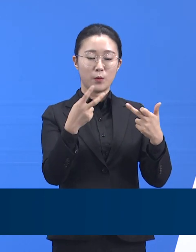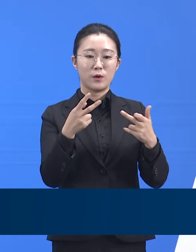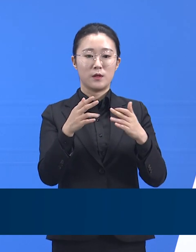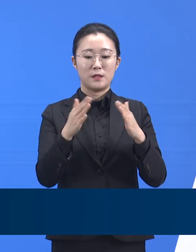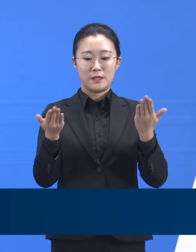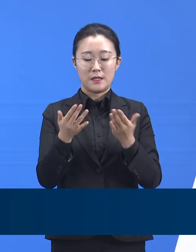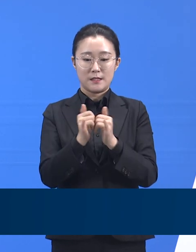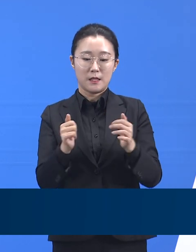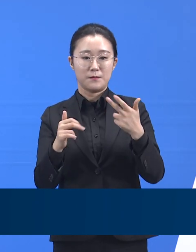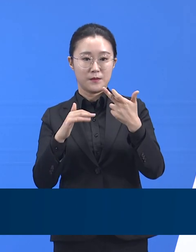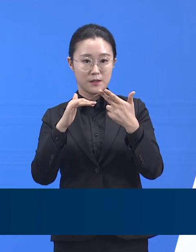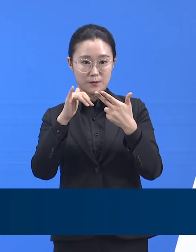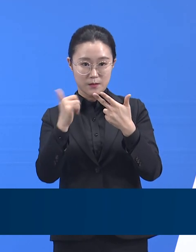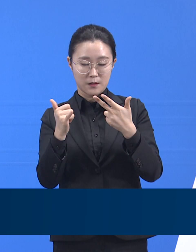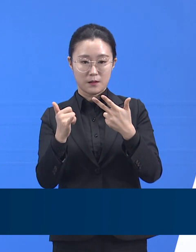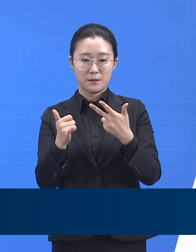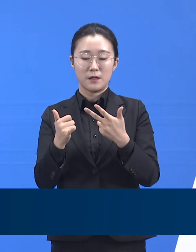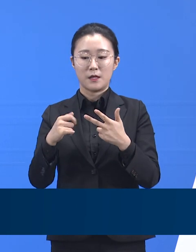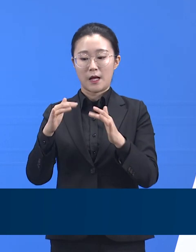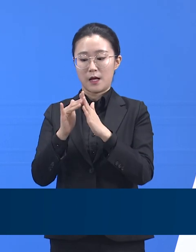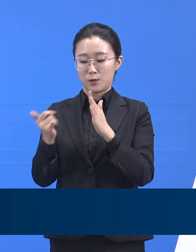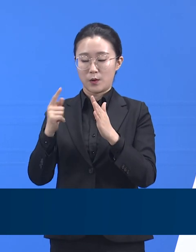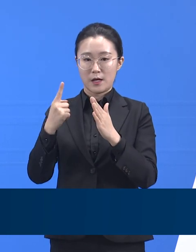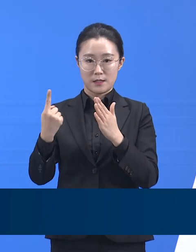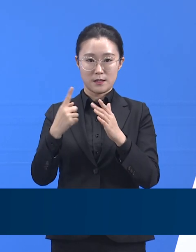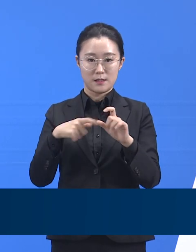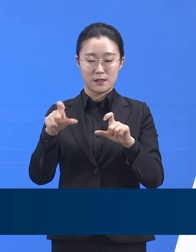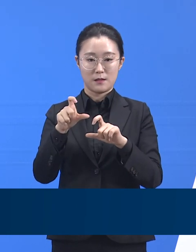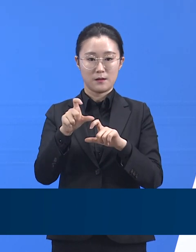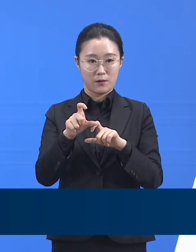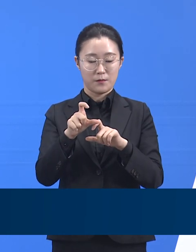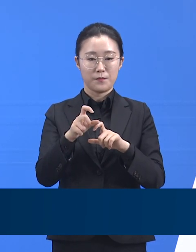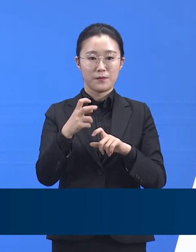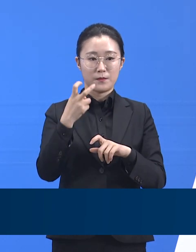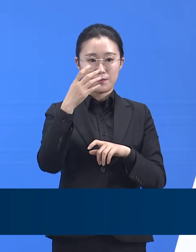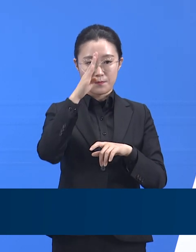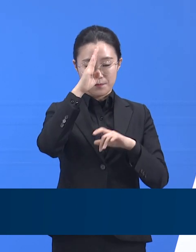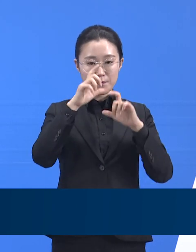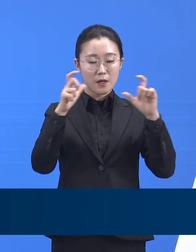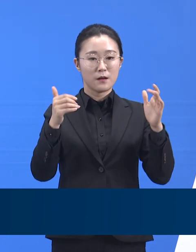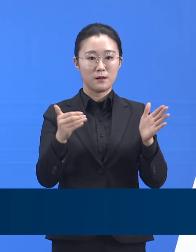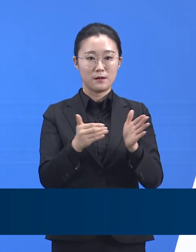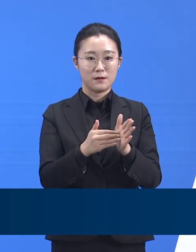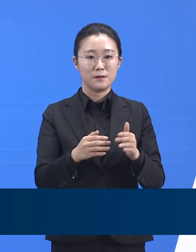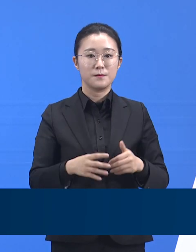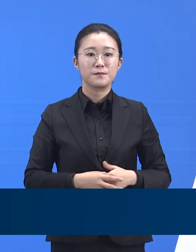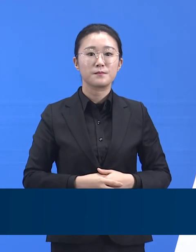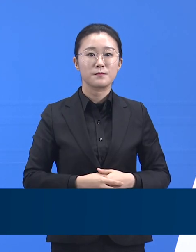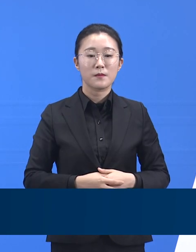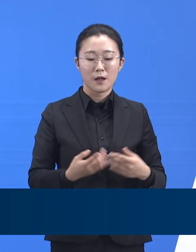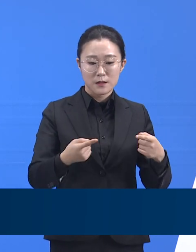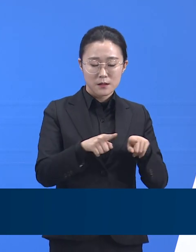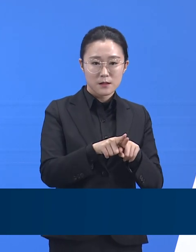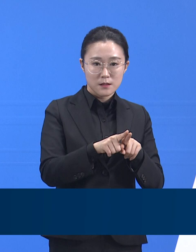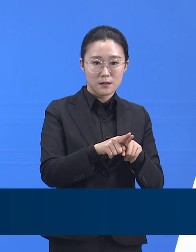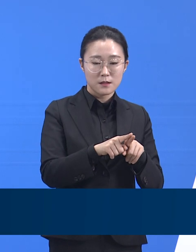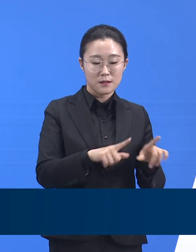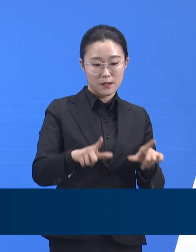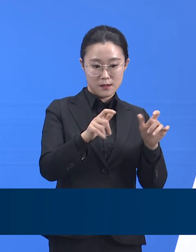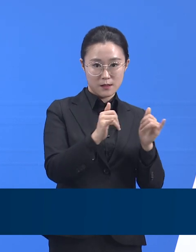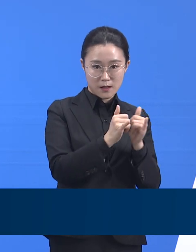나온 주간보호센터에 대해서 긴급 방역 조치를 실시했고 동거가족 및 밀접 접촉자